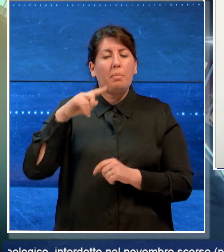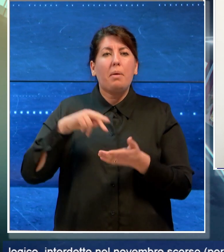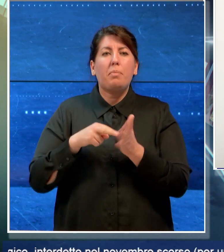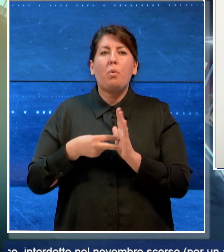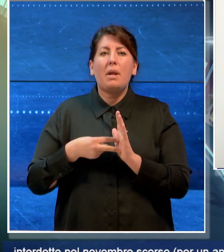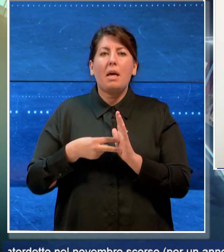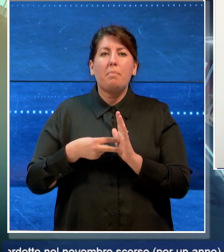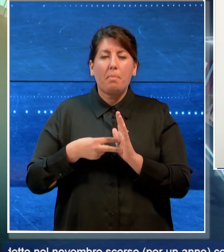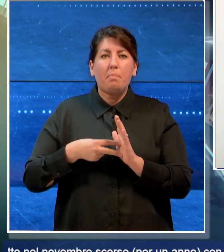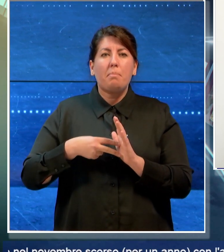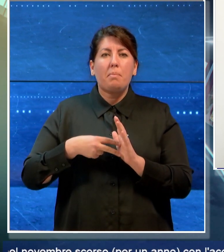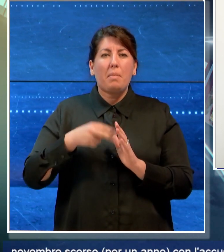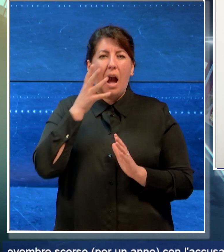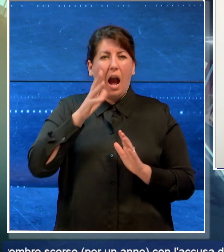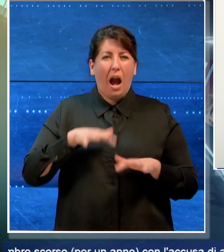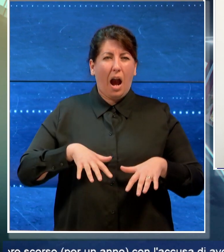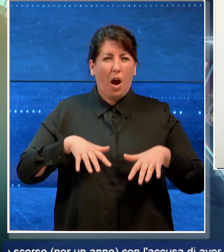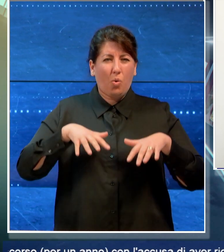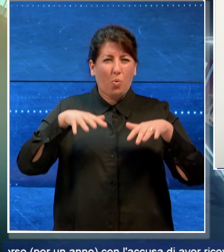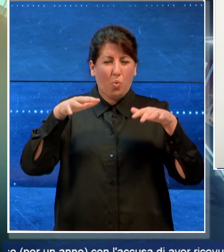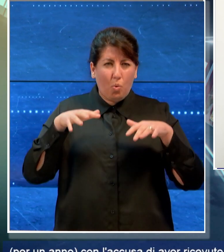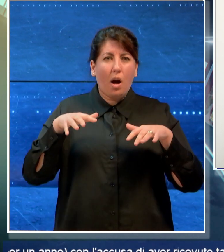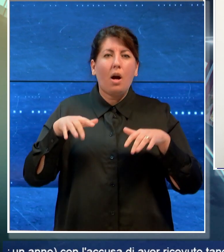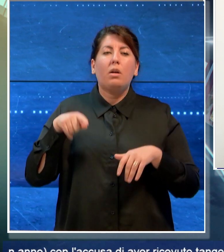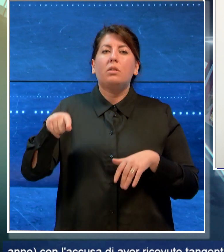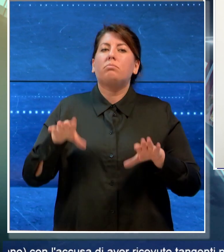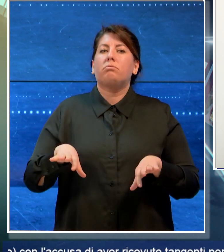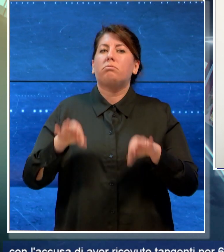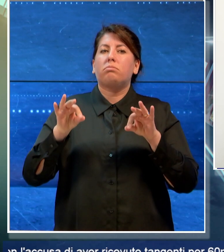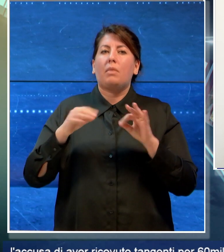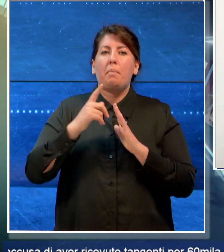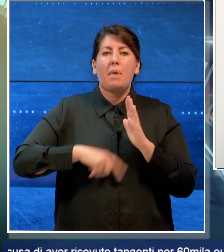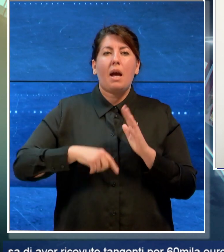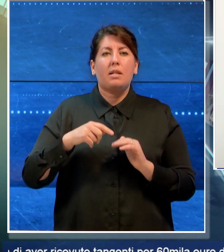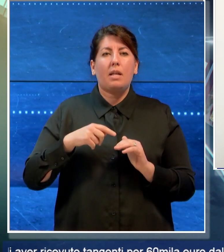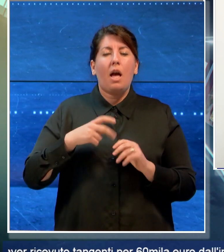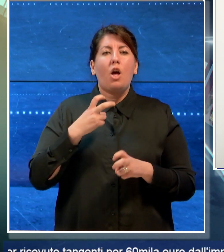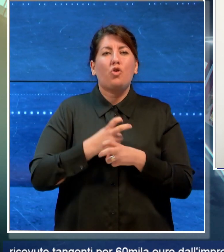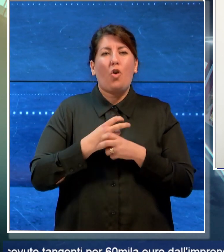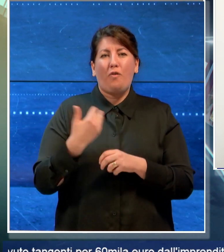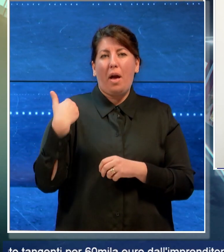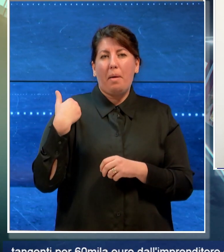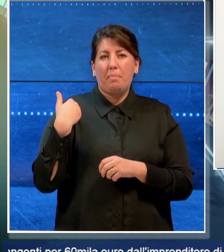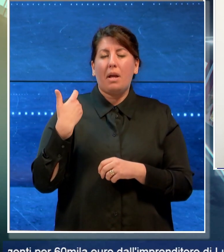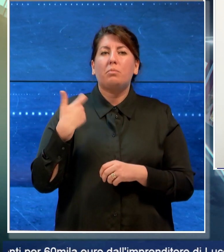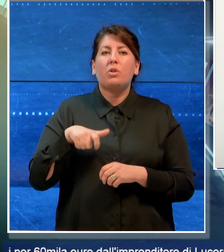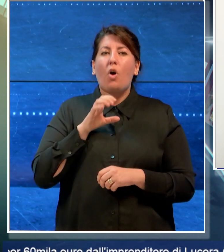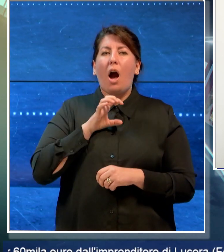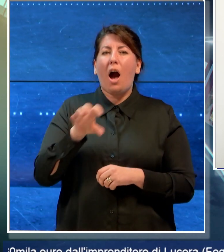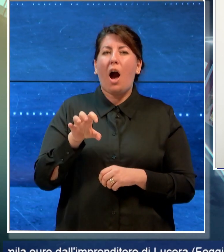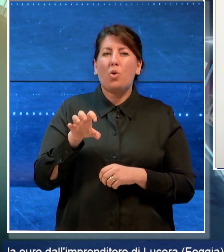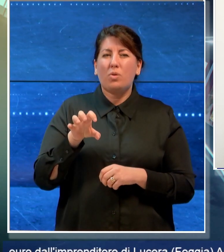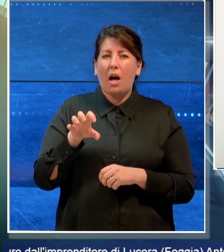idrogeologico, interdetto a novembre scorso per un anno con l'accusa di aver